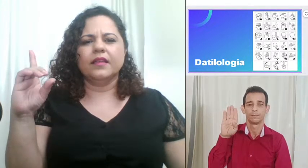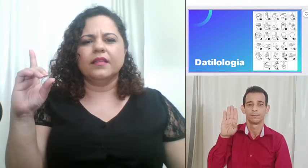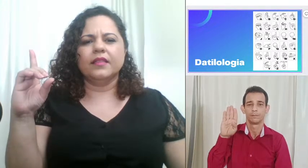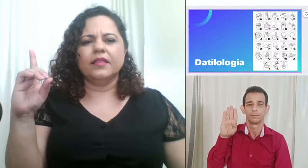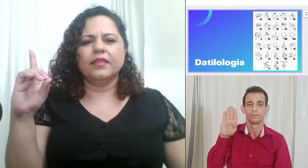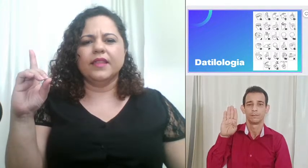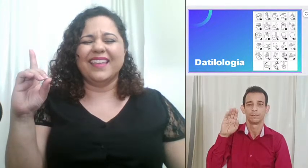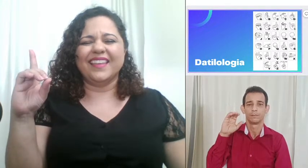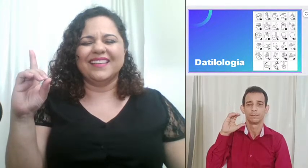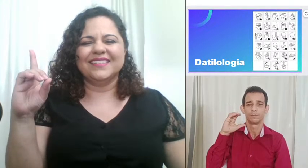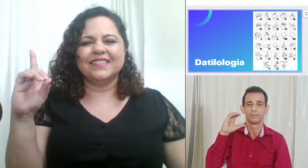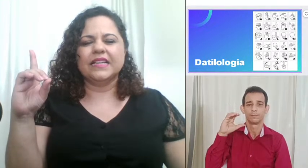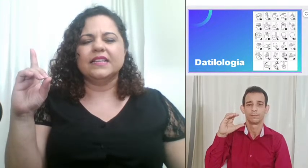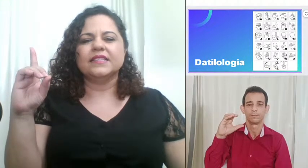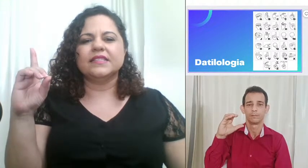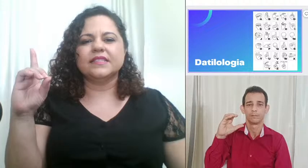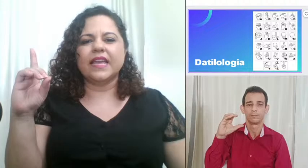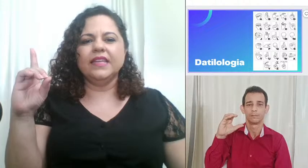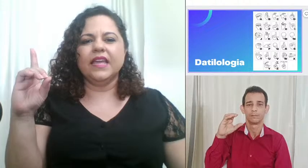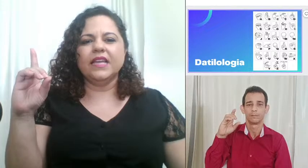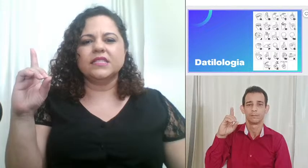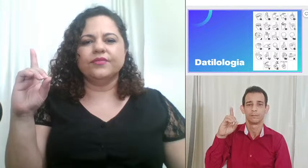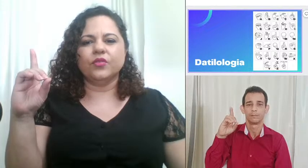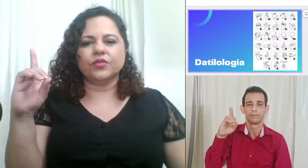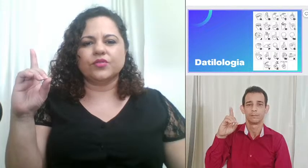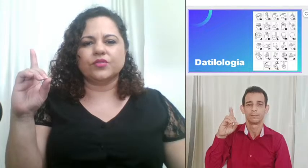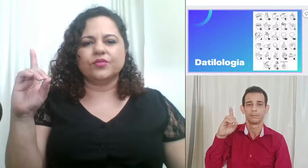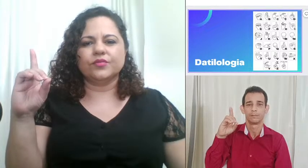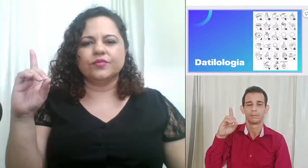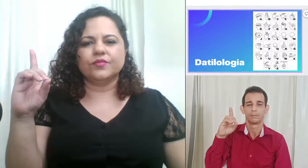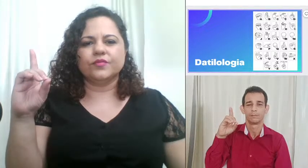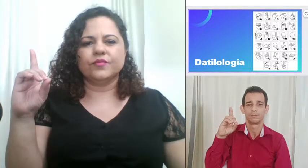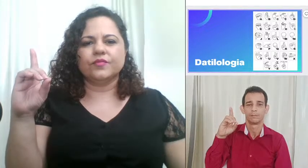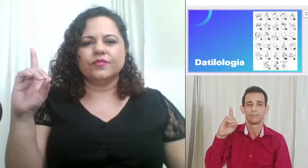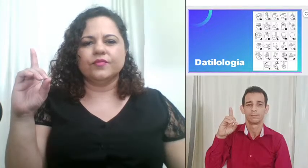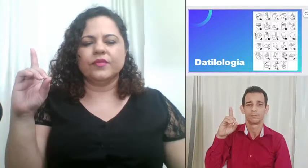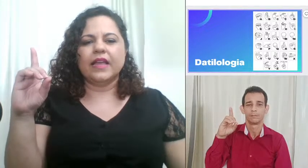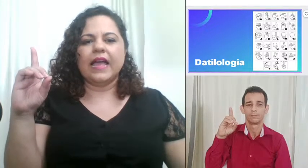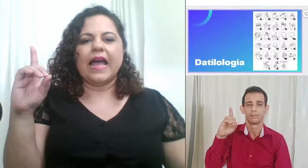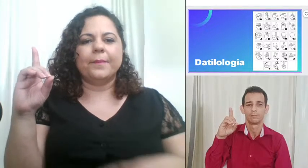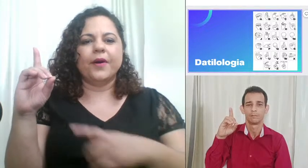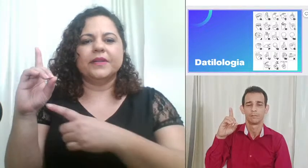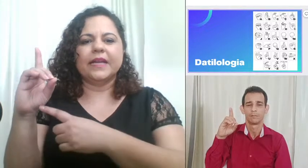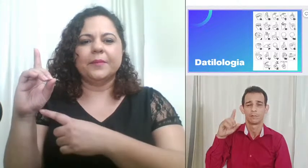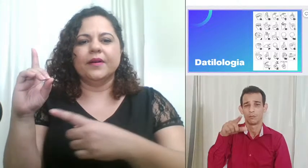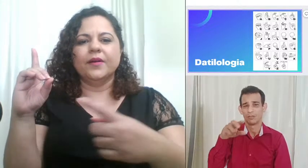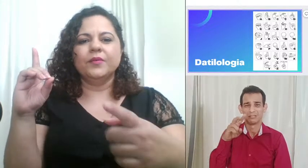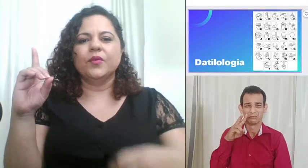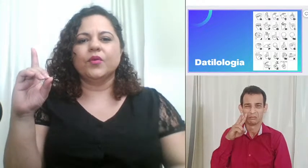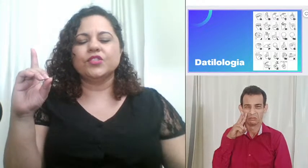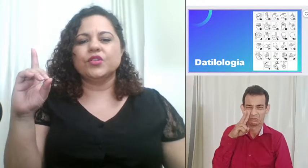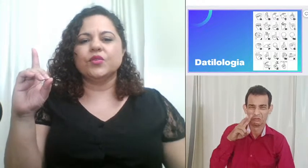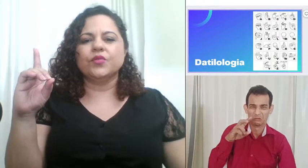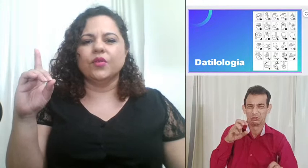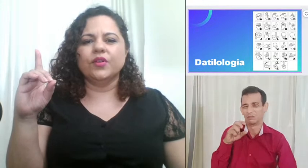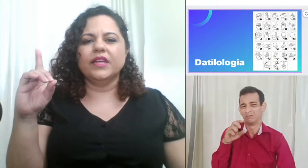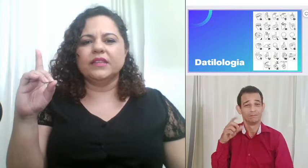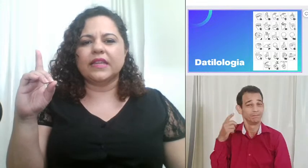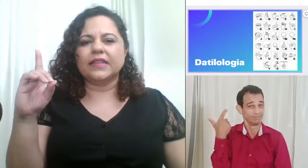D sem esforço A palma da mão continua orientada